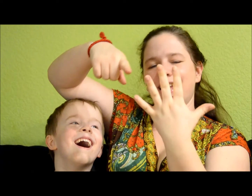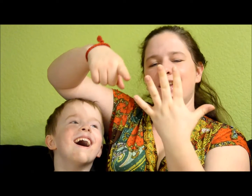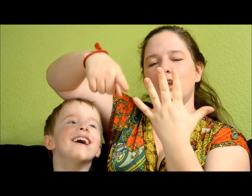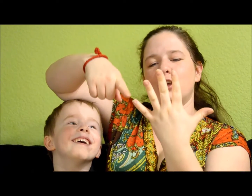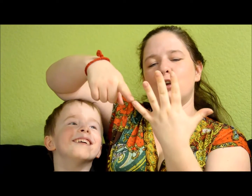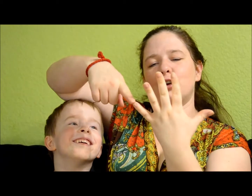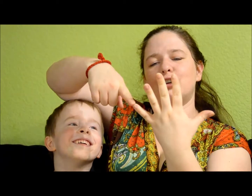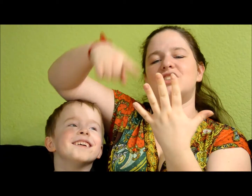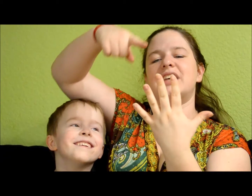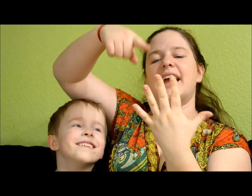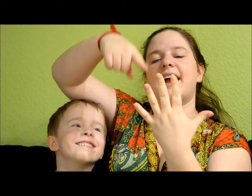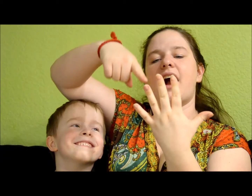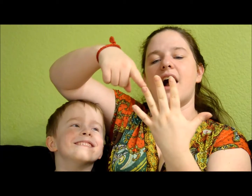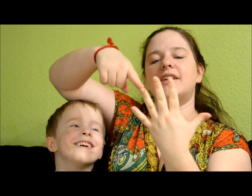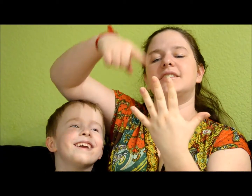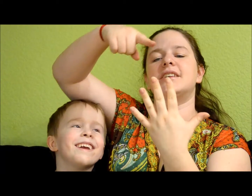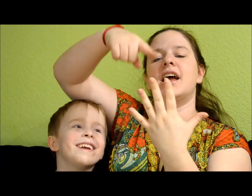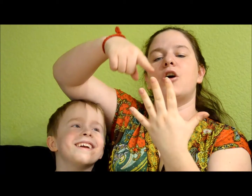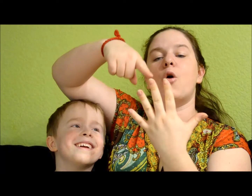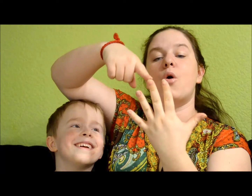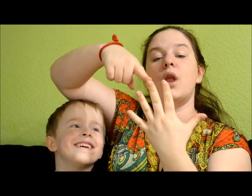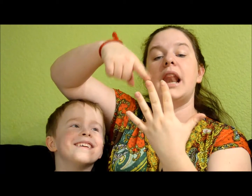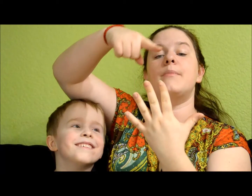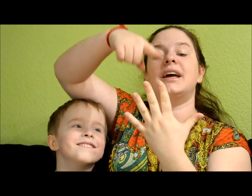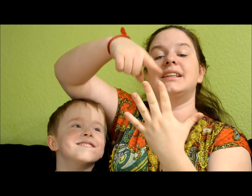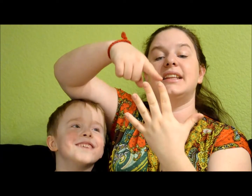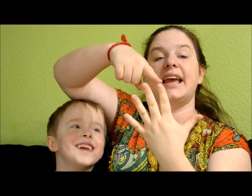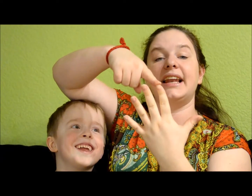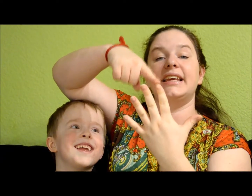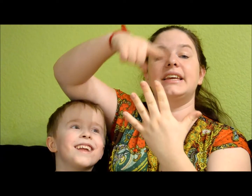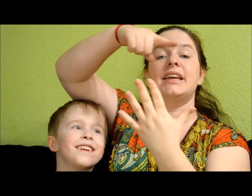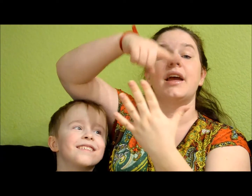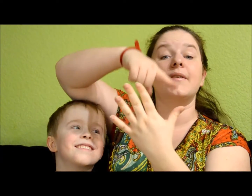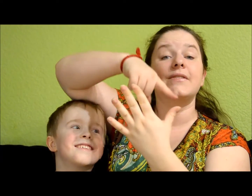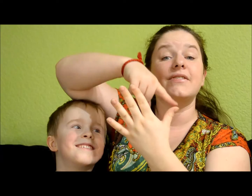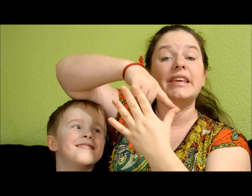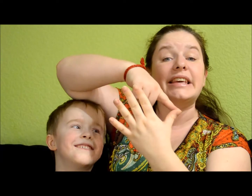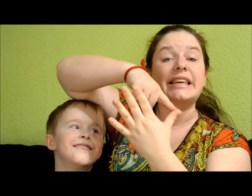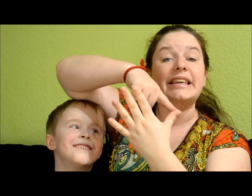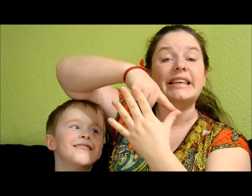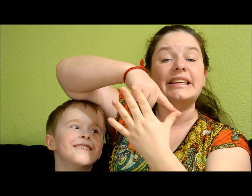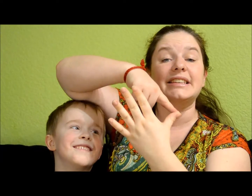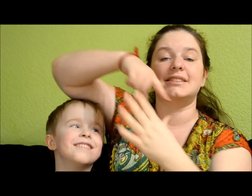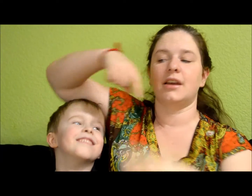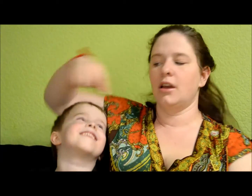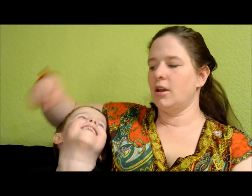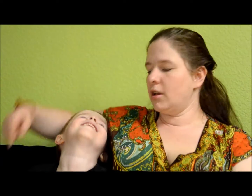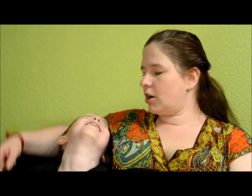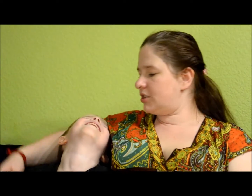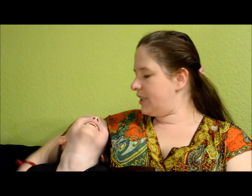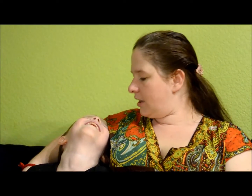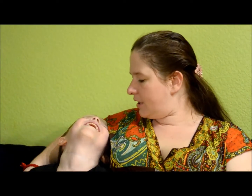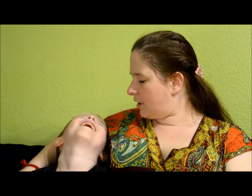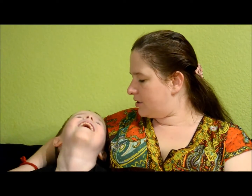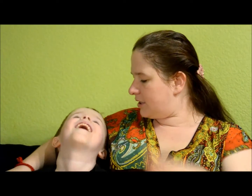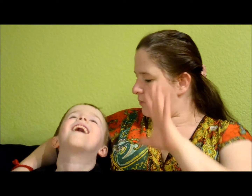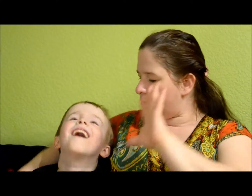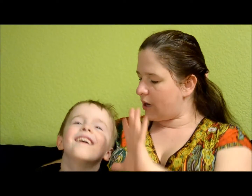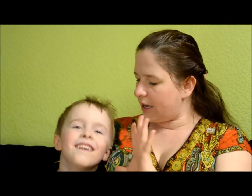Üks! Kaks! Kolm! Neli! Neli! Neli! Kus sina teadsid, et minu käel